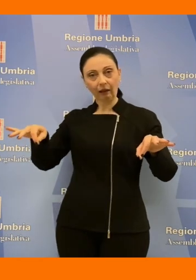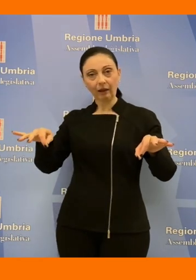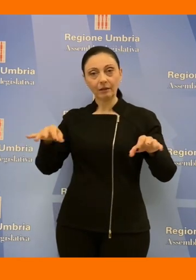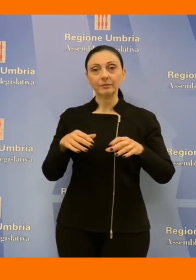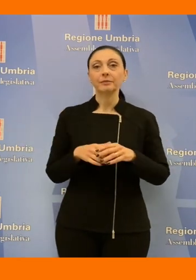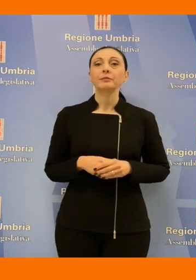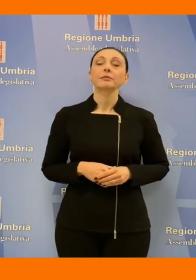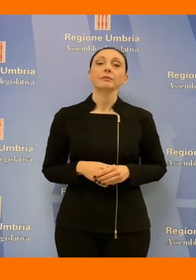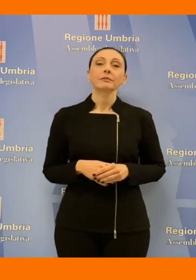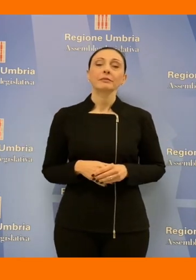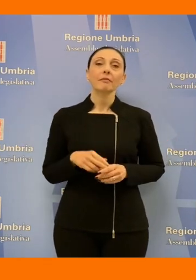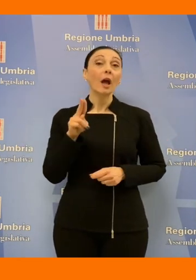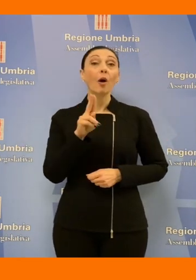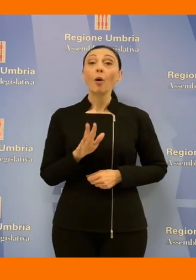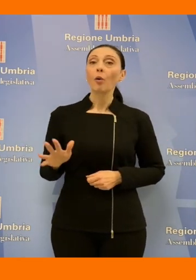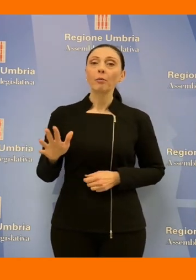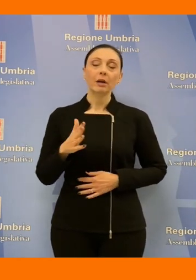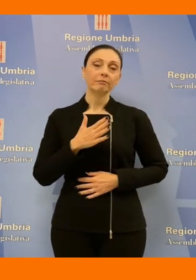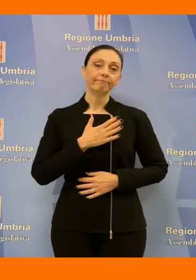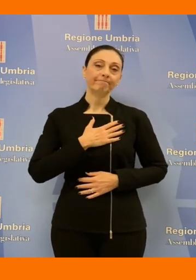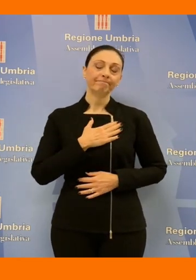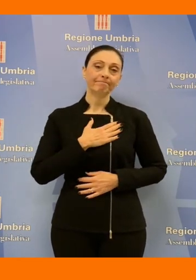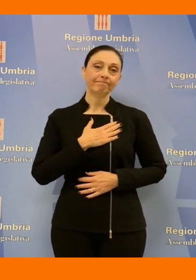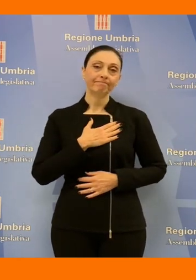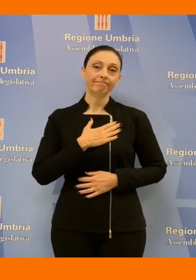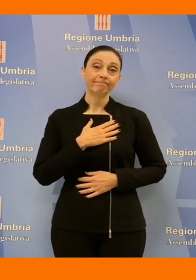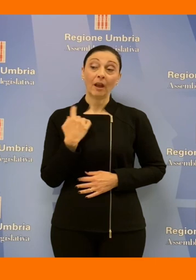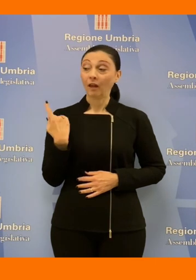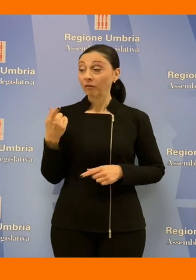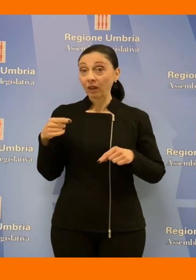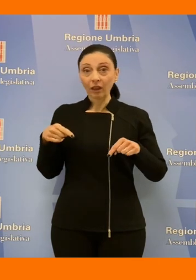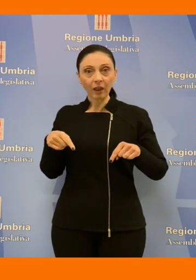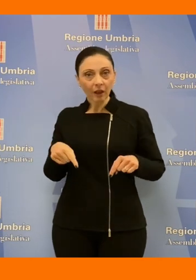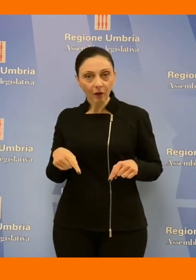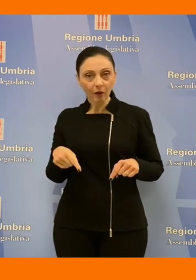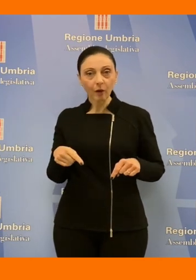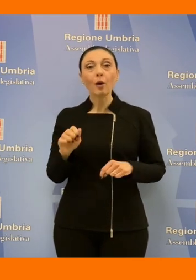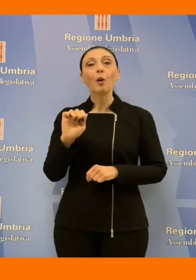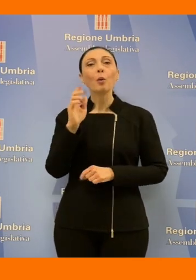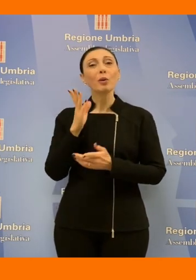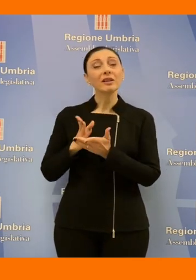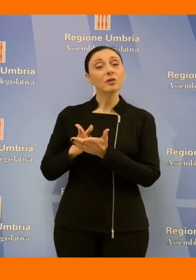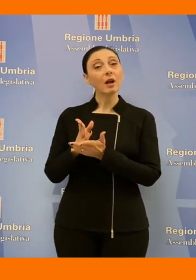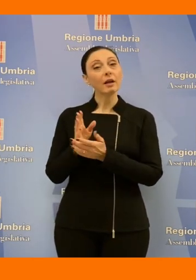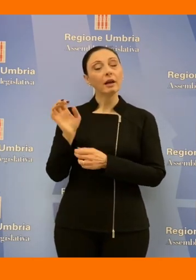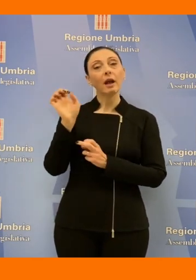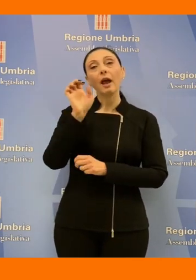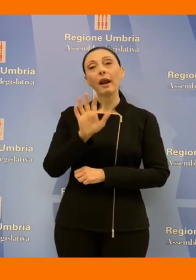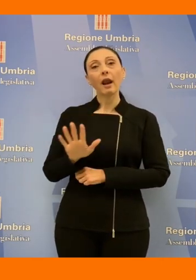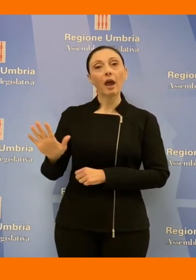'Umbria non può oggi non prendere atto che dopo 15 anni questa regione affronta uno dei problemi più